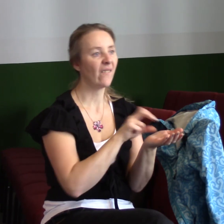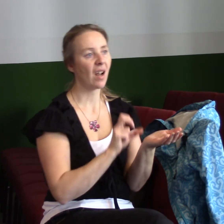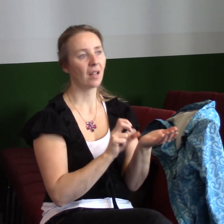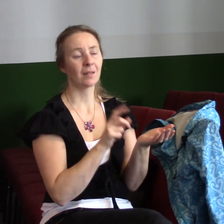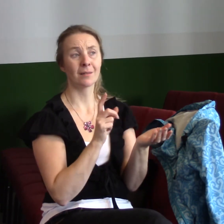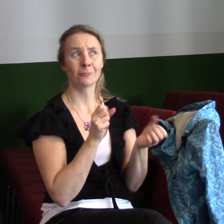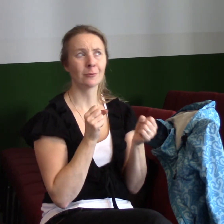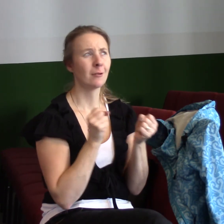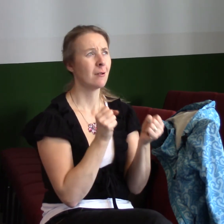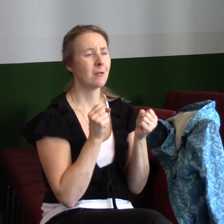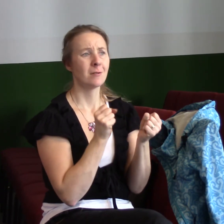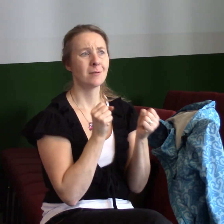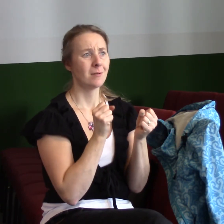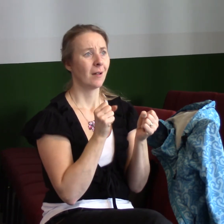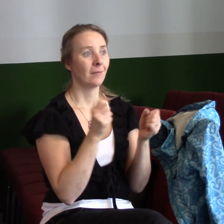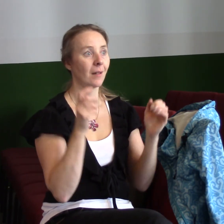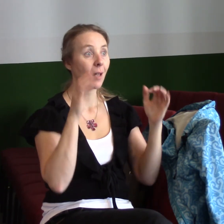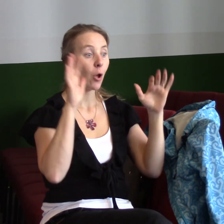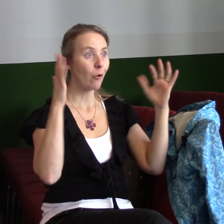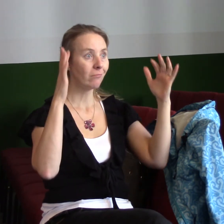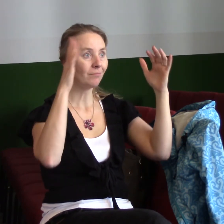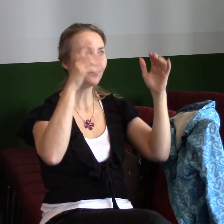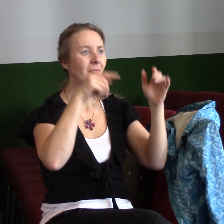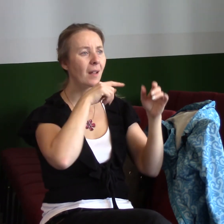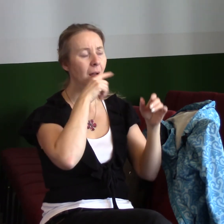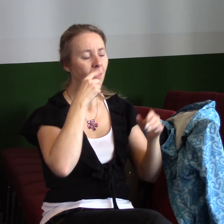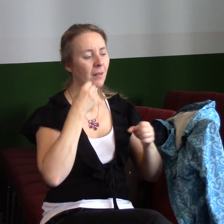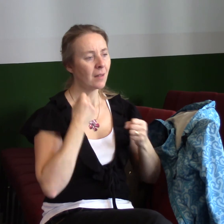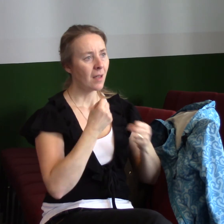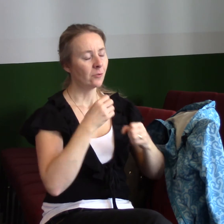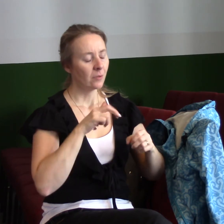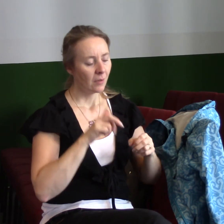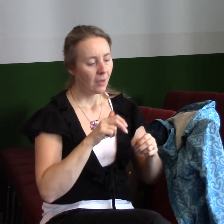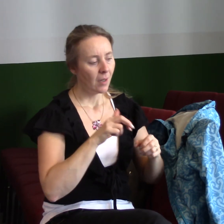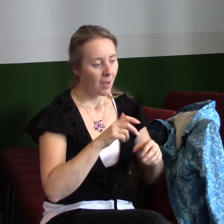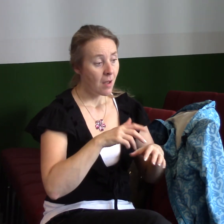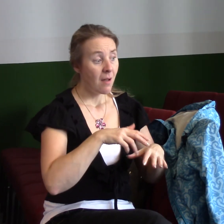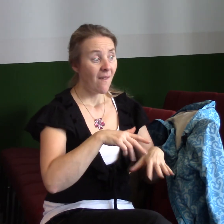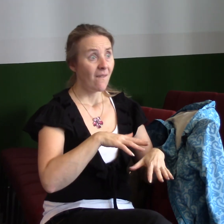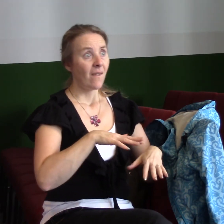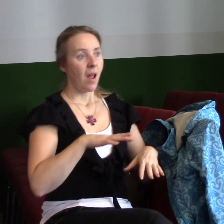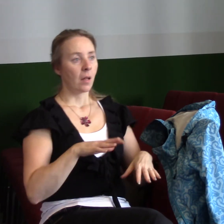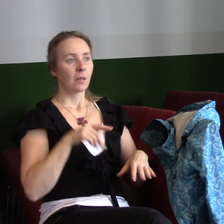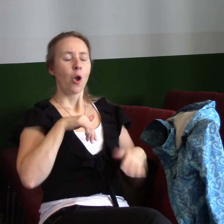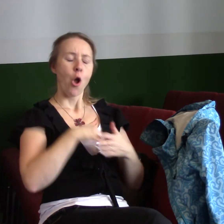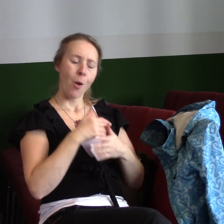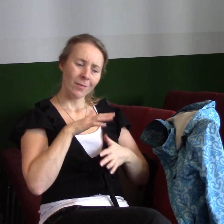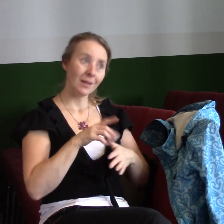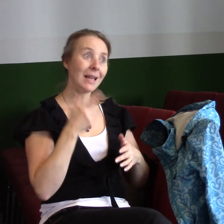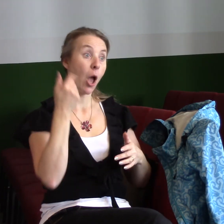posud, že jste na stejné místě, kde jste byli předtím. A tak zase jdete a měne v tom najednou zjistit, že tam je Ježíš. vás ze zadu tlačí a táhne vás